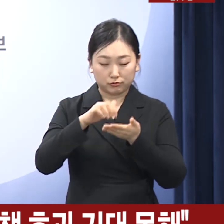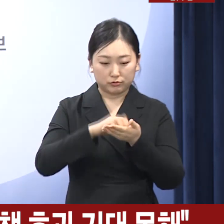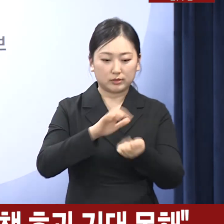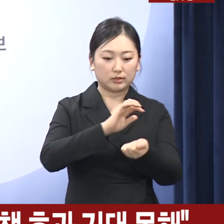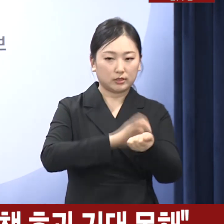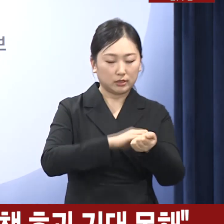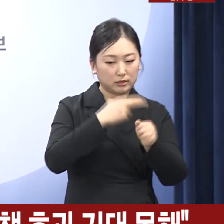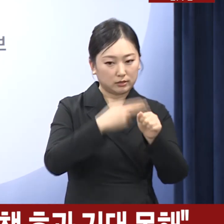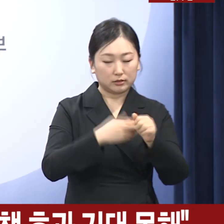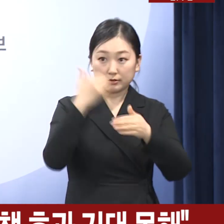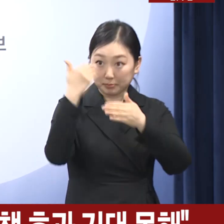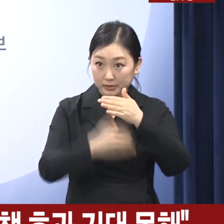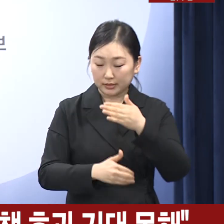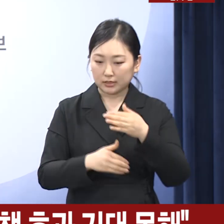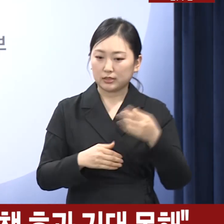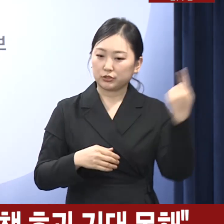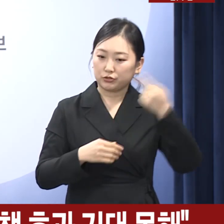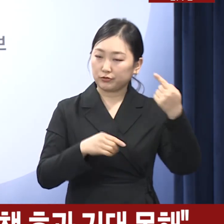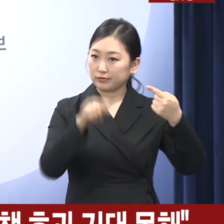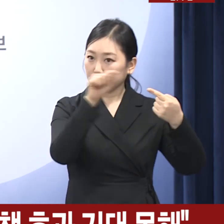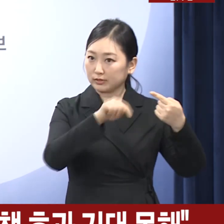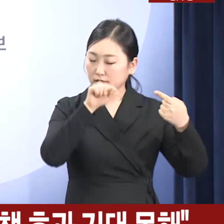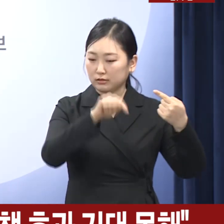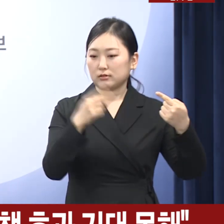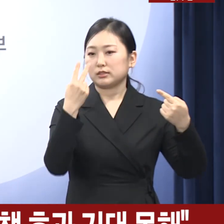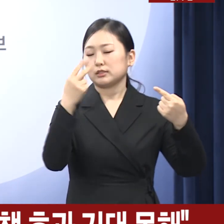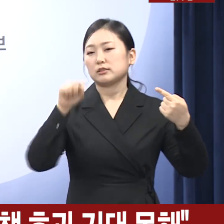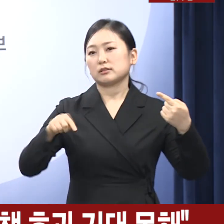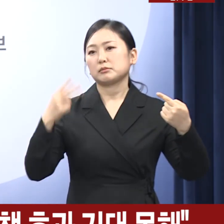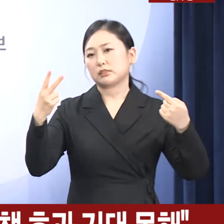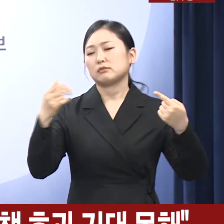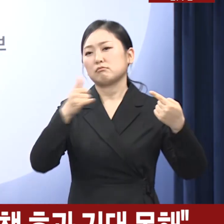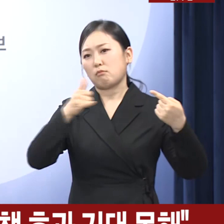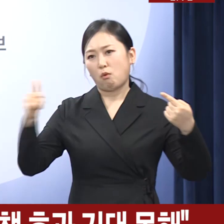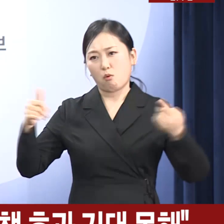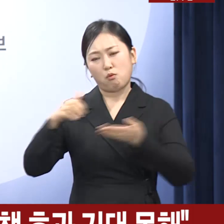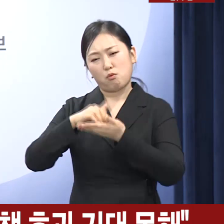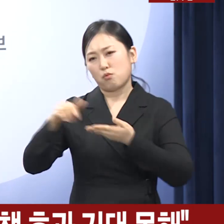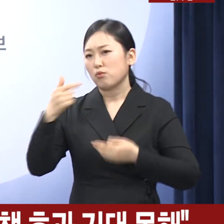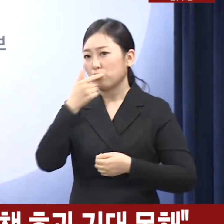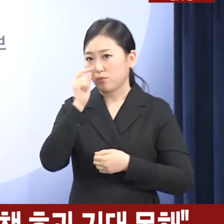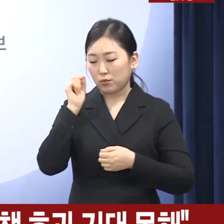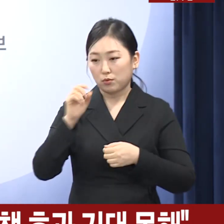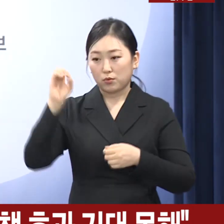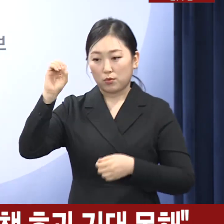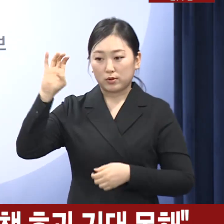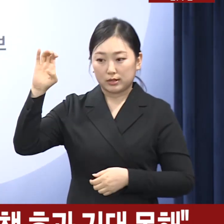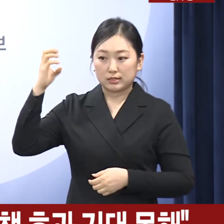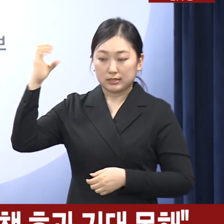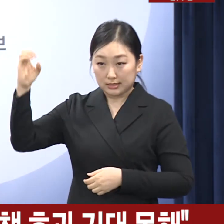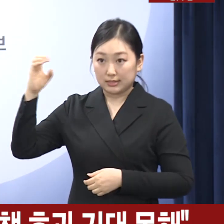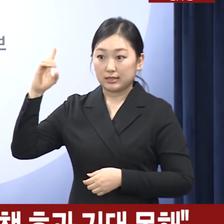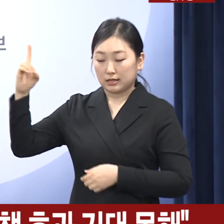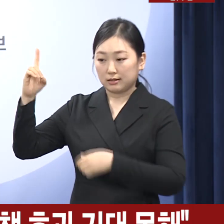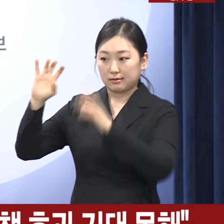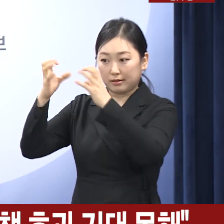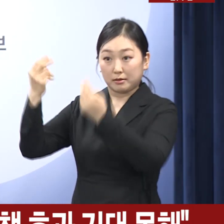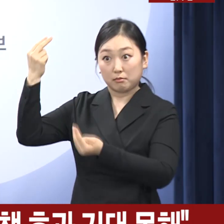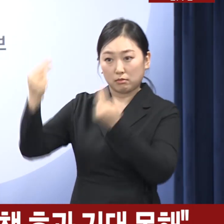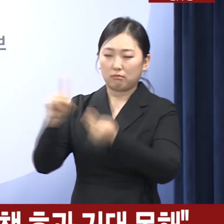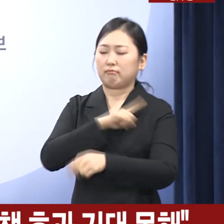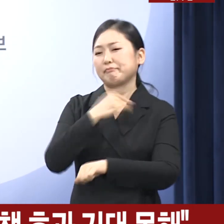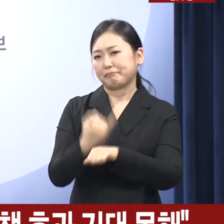의사를 제외하면 인구 1000명당 2.2명 수준으로서 OECD 최하위 수준입니다.